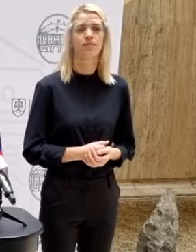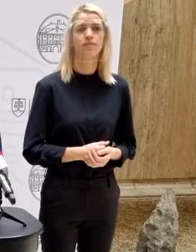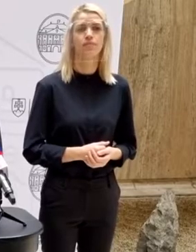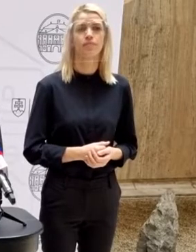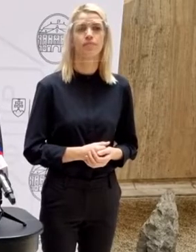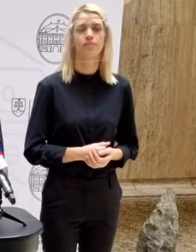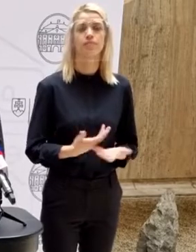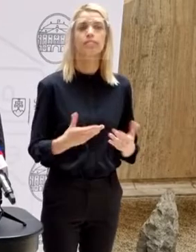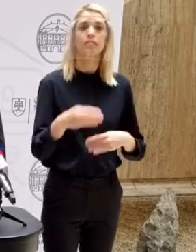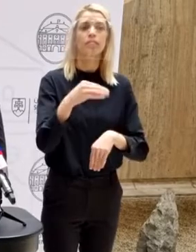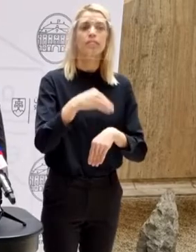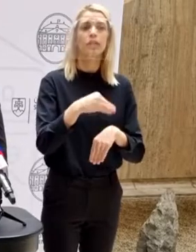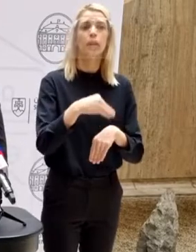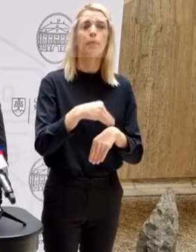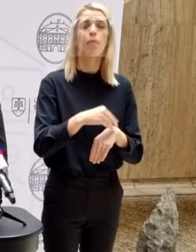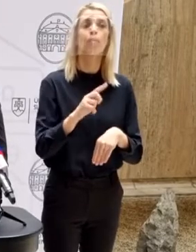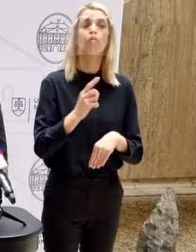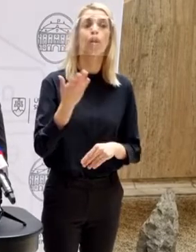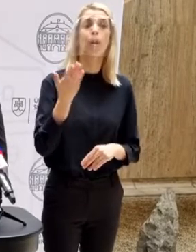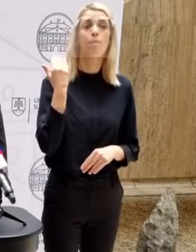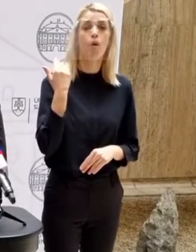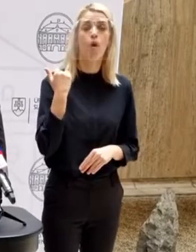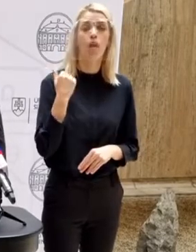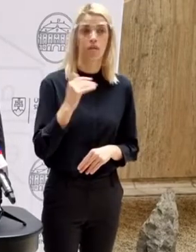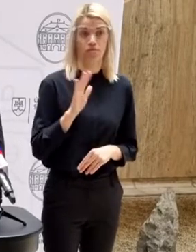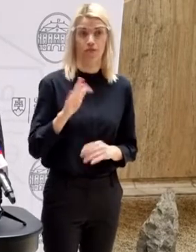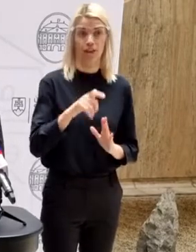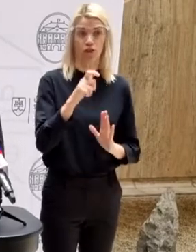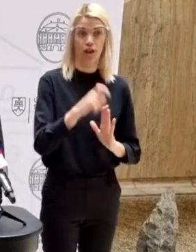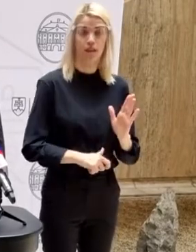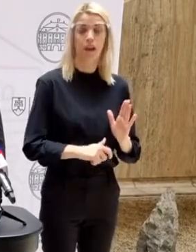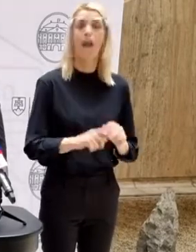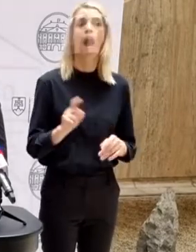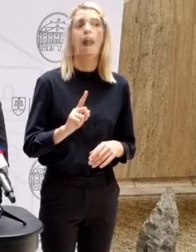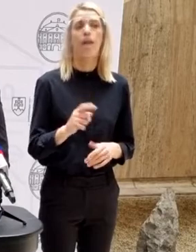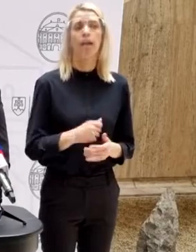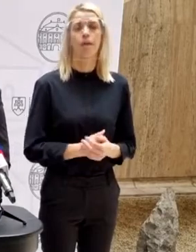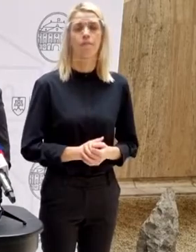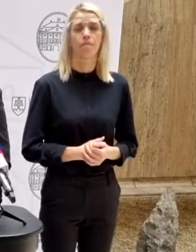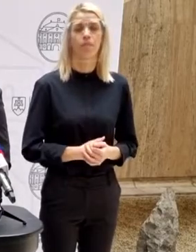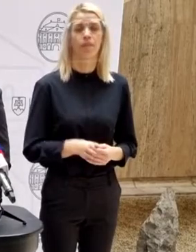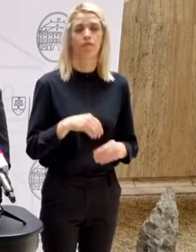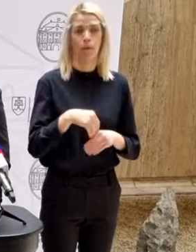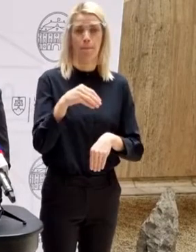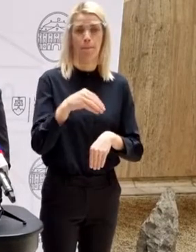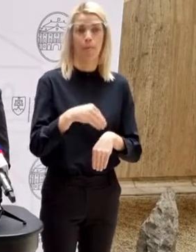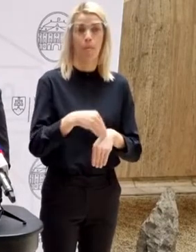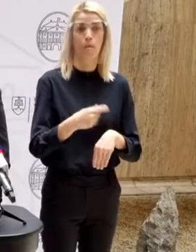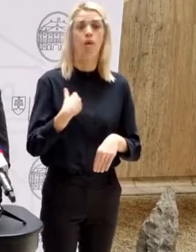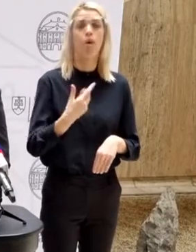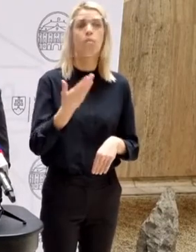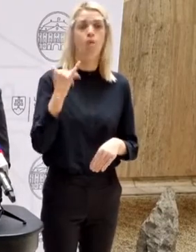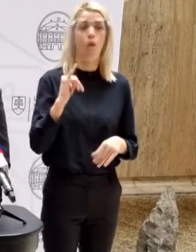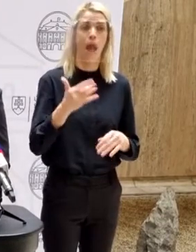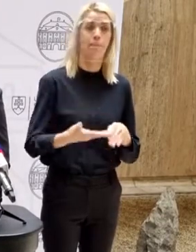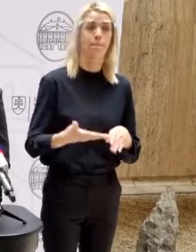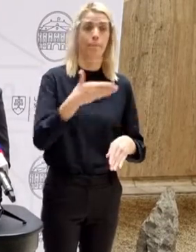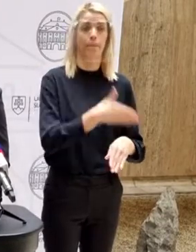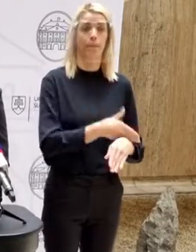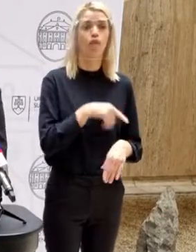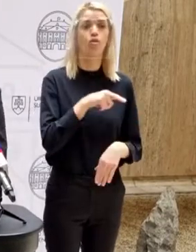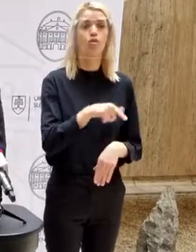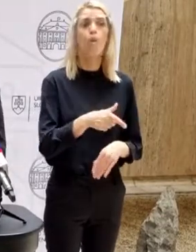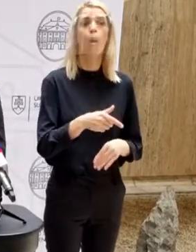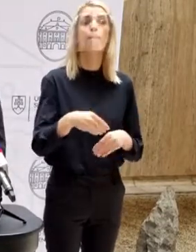Čiže tie pripomienky, ktoré boli, sú z vašej strany a aké? Čo sa týka pripomienok, my sme ich mali predtým. Toto